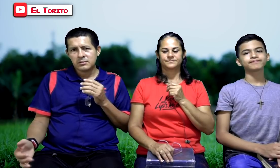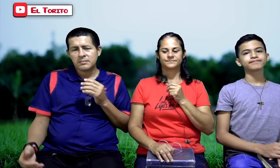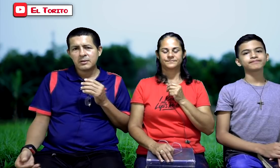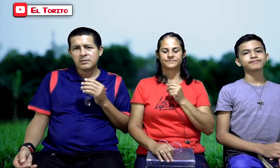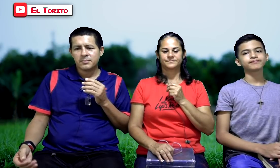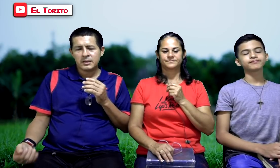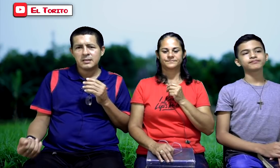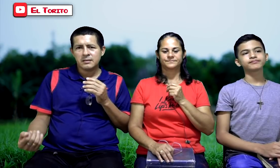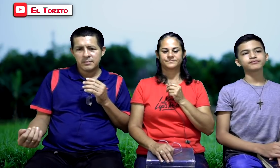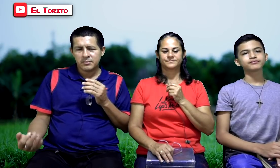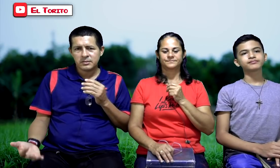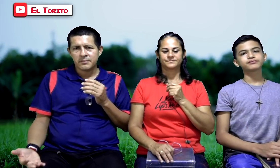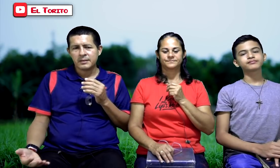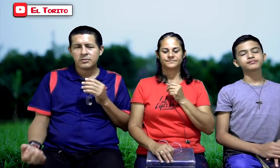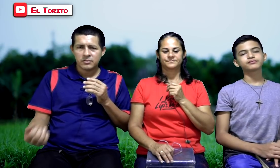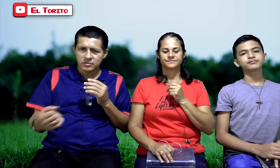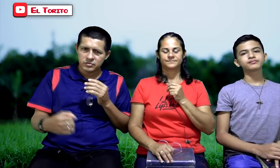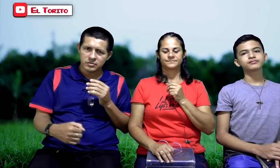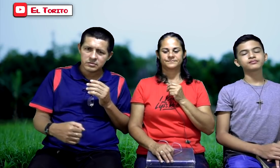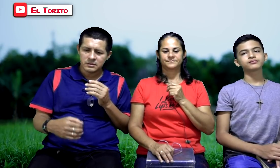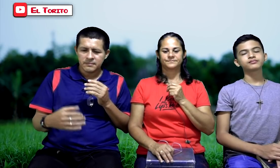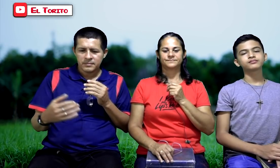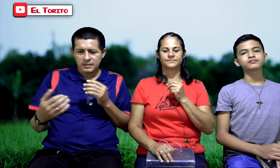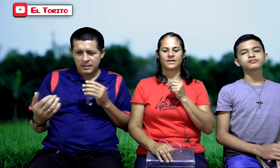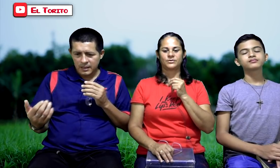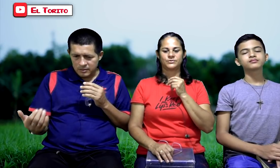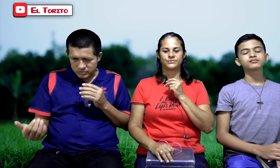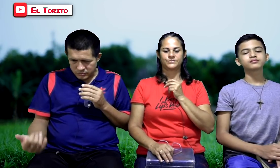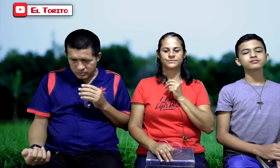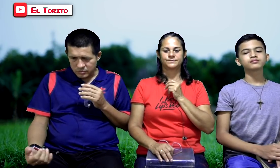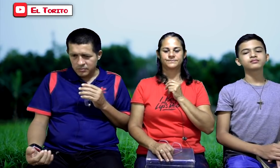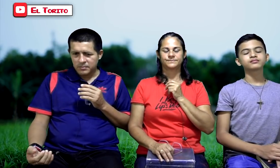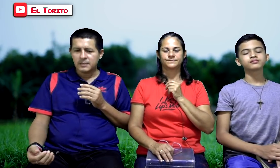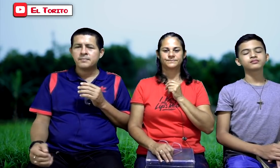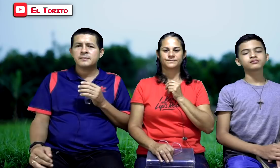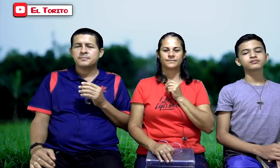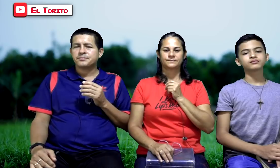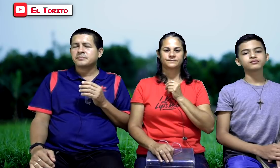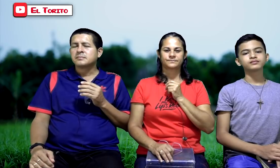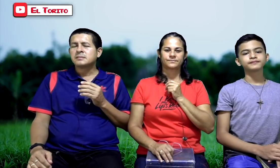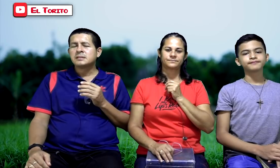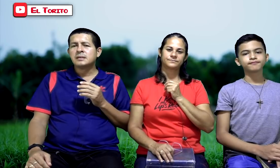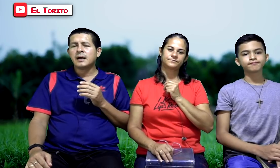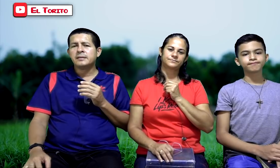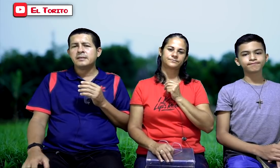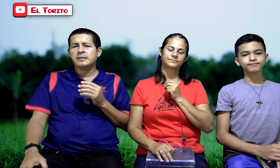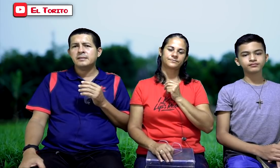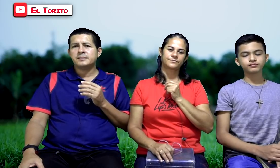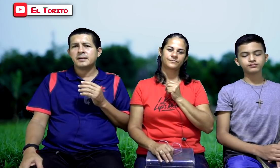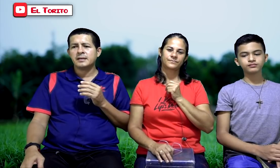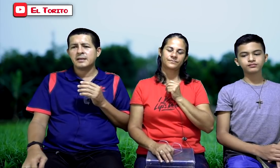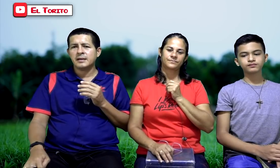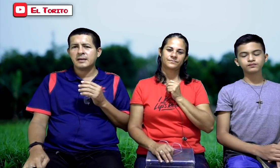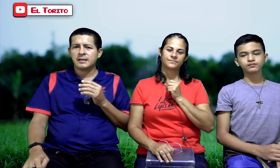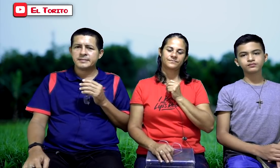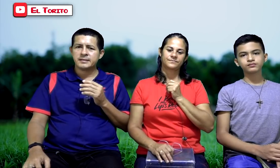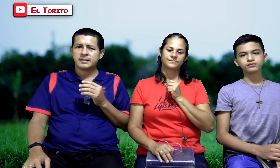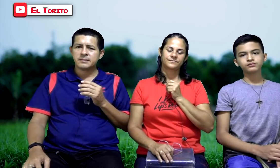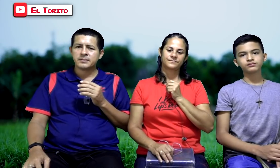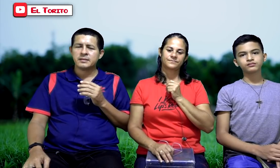hermanos y por ende debemos amarnos los unos a los otros. Bien, antes de iniciar la enseñanza, pues